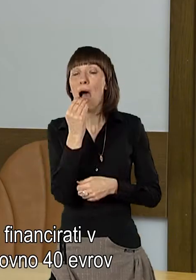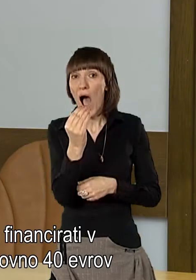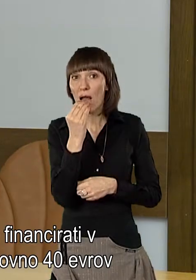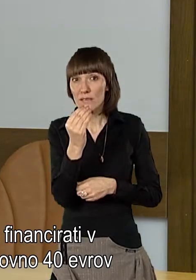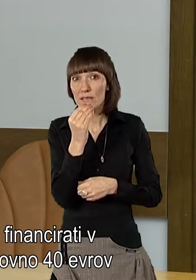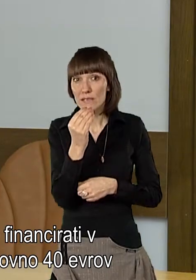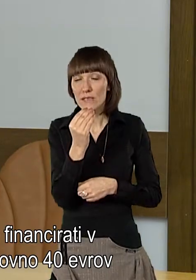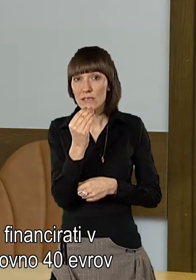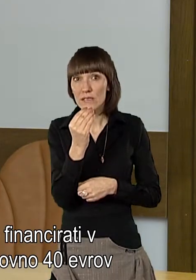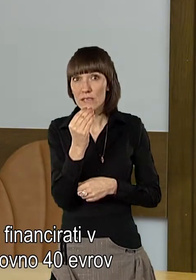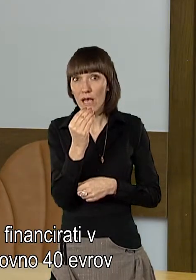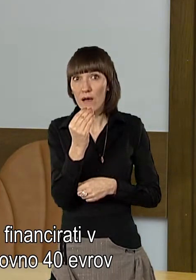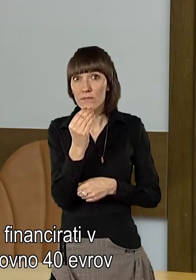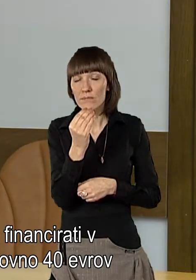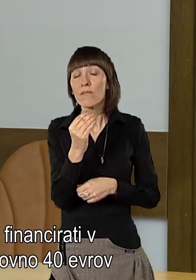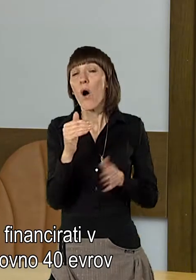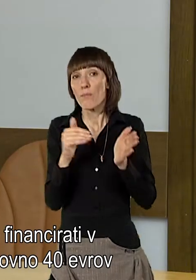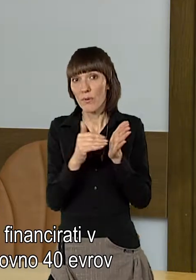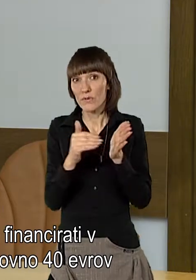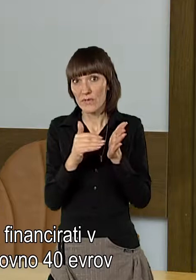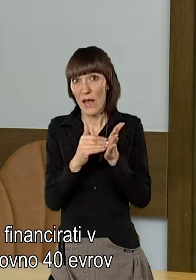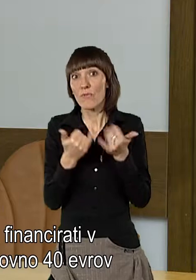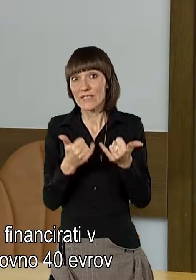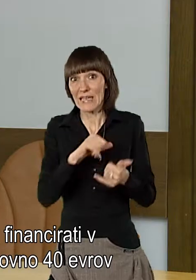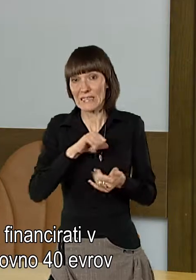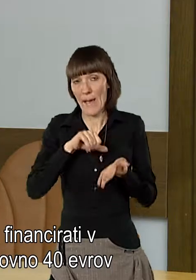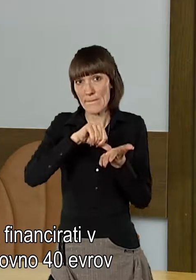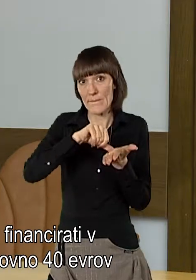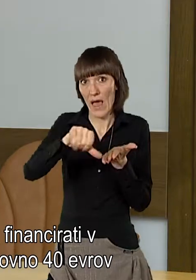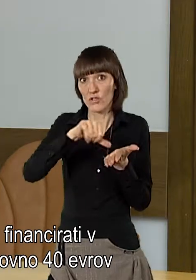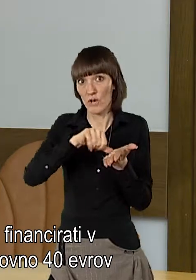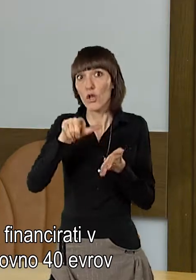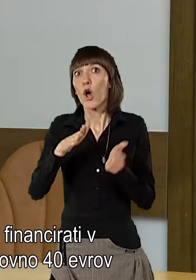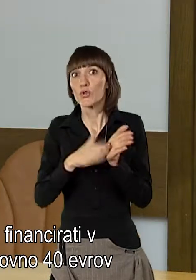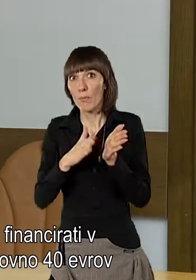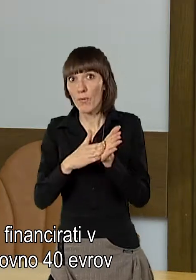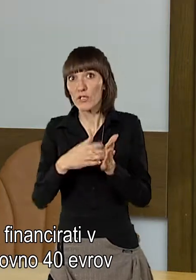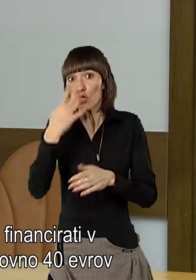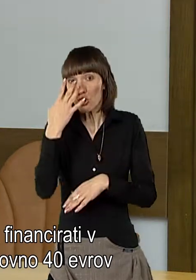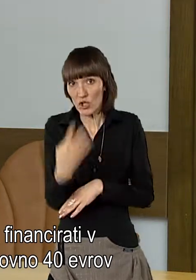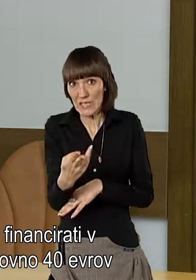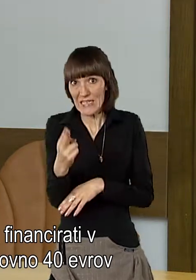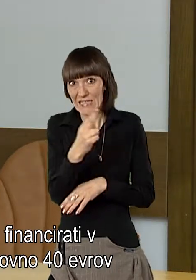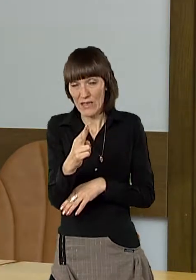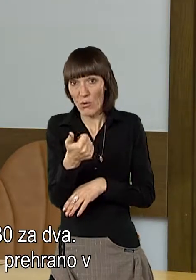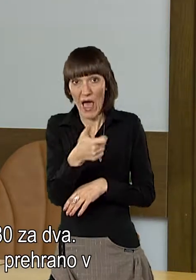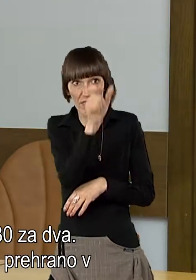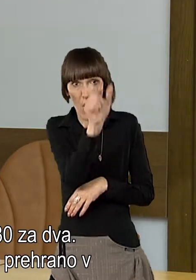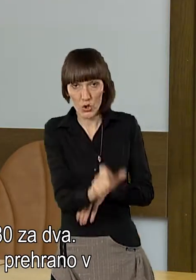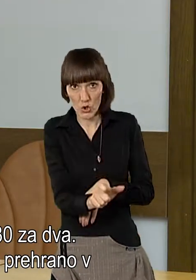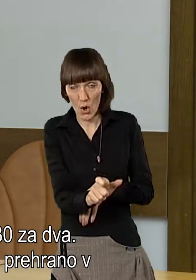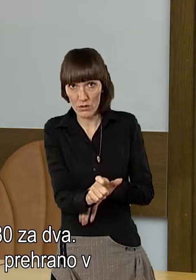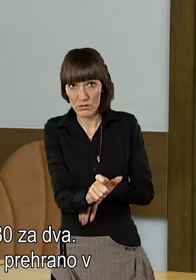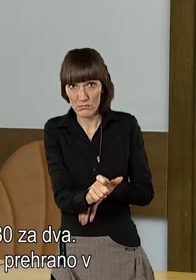Malico potrebno financirati, da je v celoti, kar pomeni ponovno 40 evrov za enega